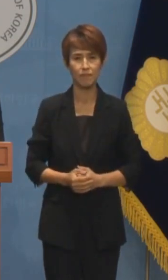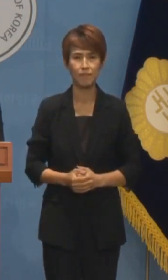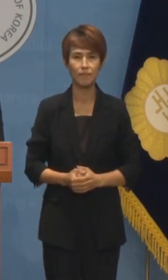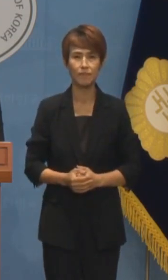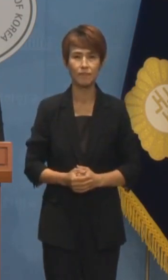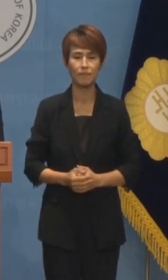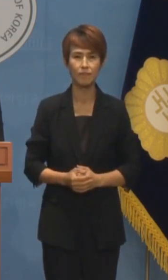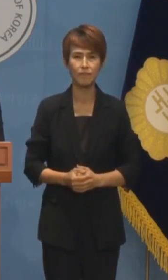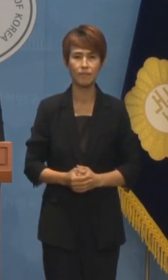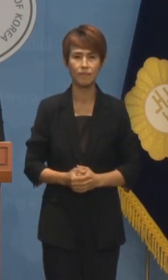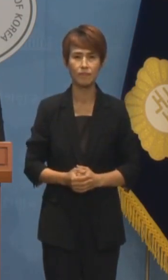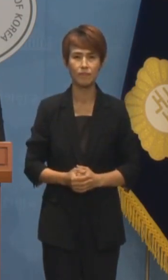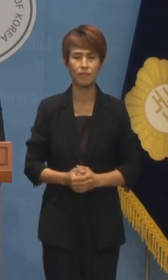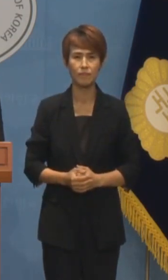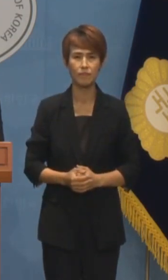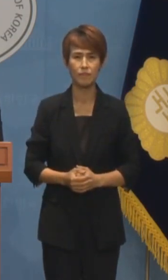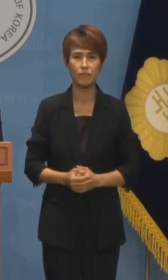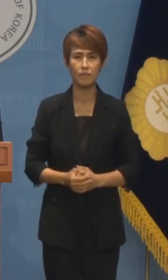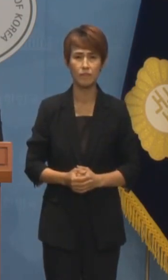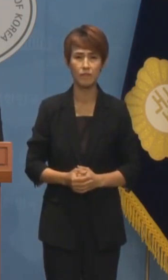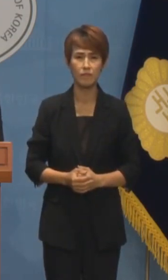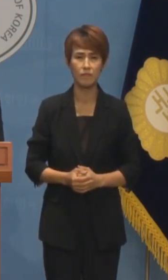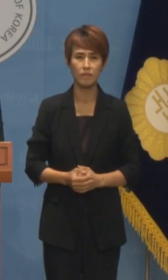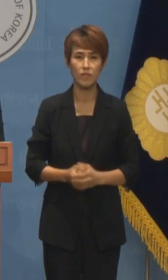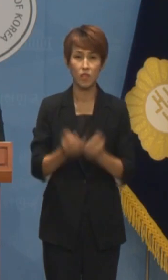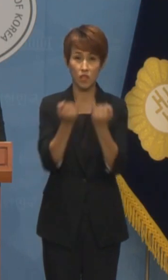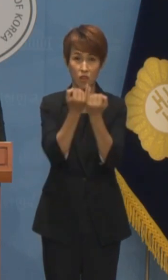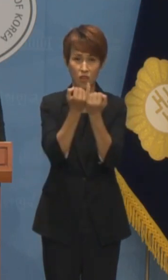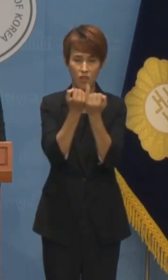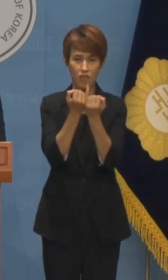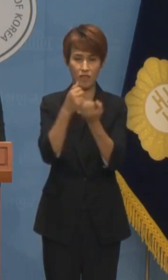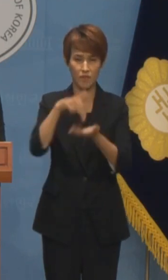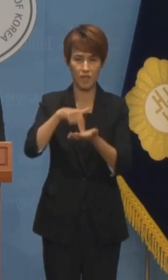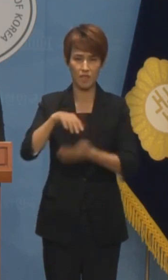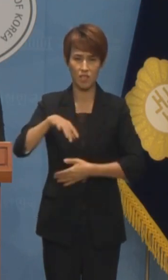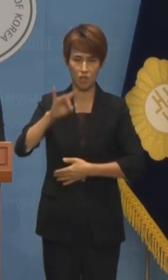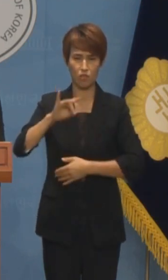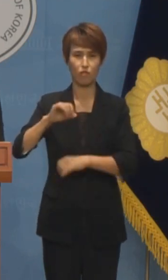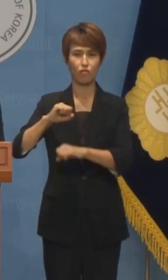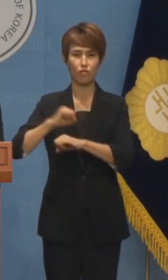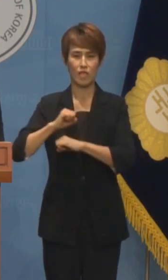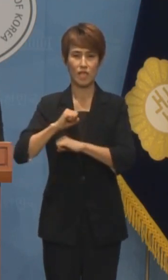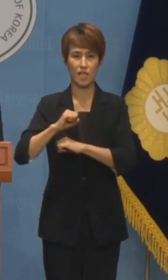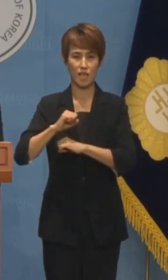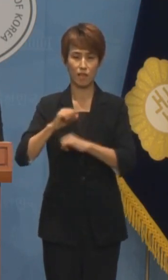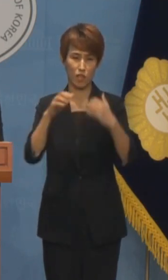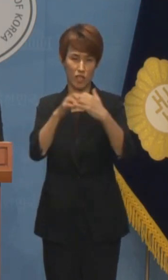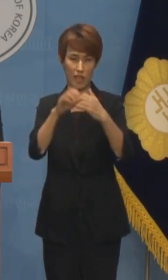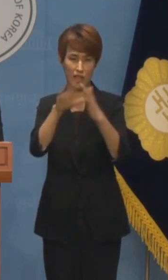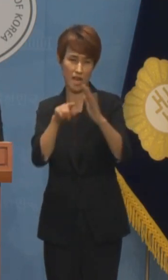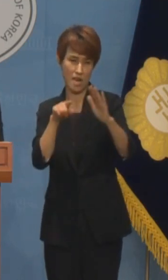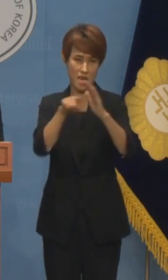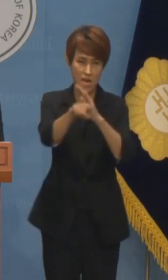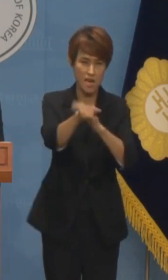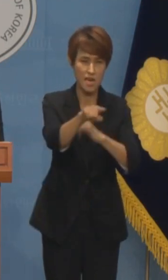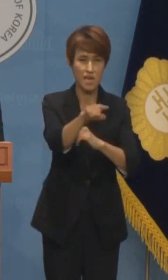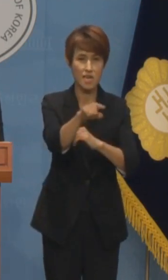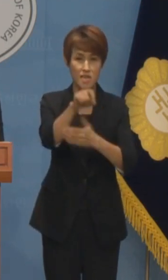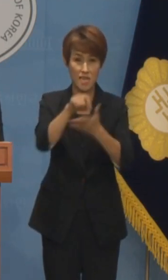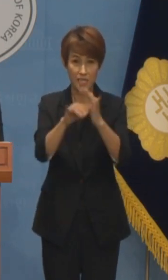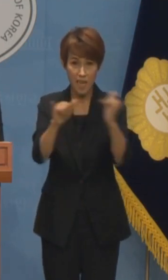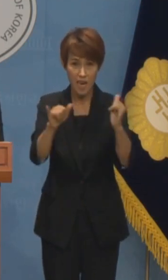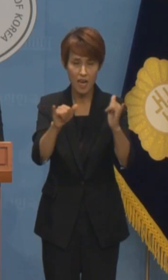한 대목입니다 첫 여성 종군 기자는 이진숙을 상징하는 수식어이기도 했습니다 우리